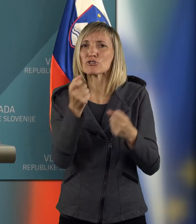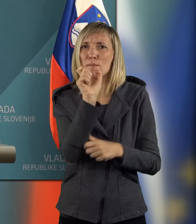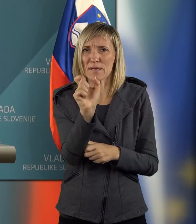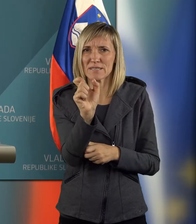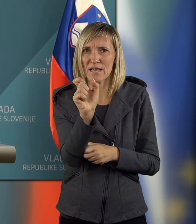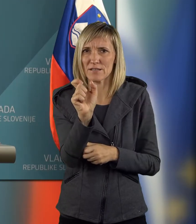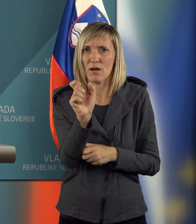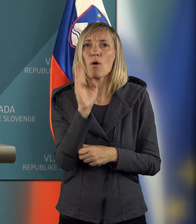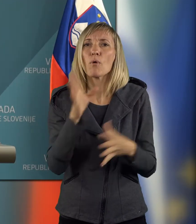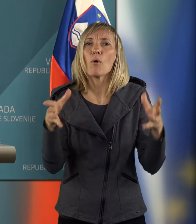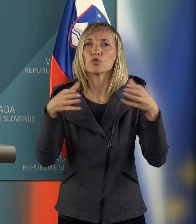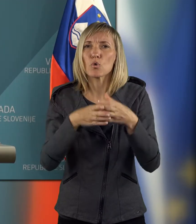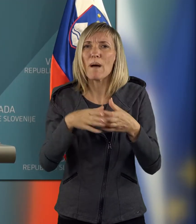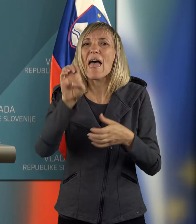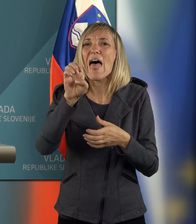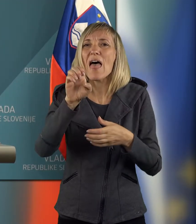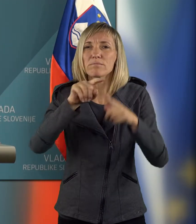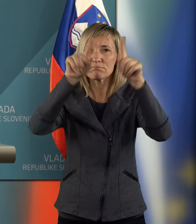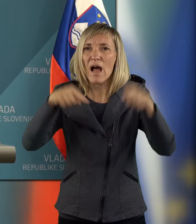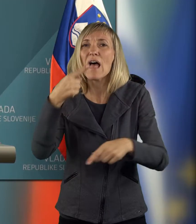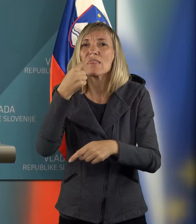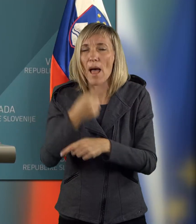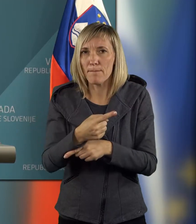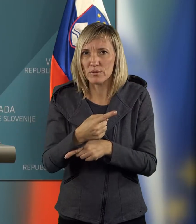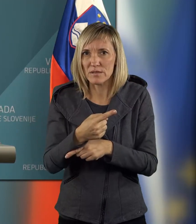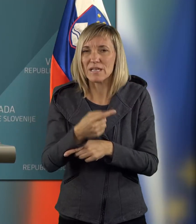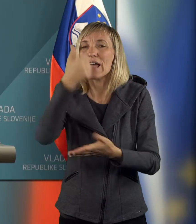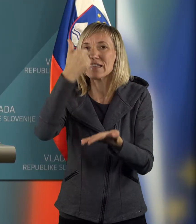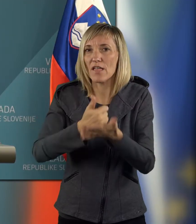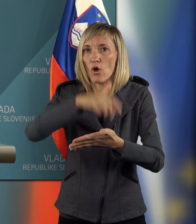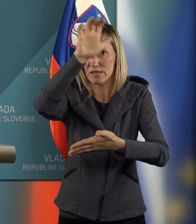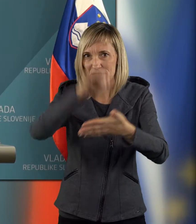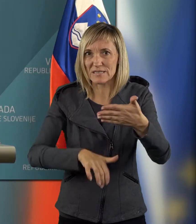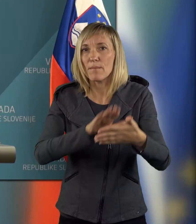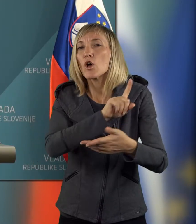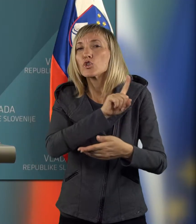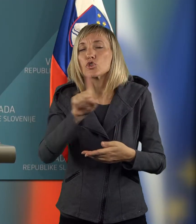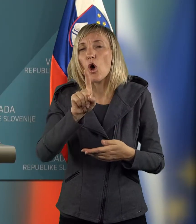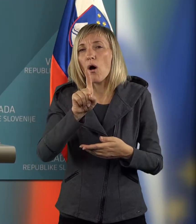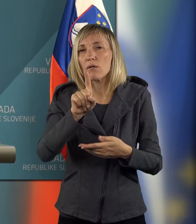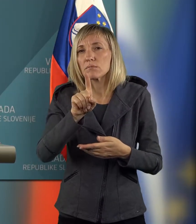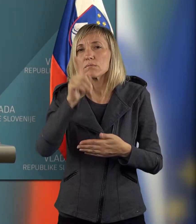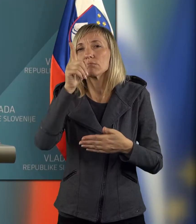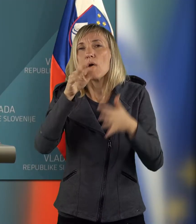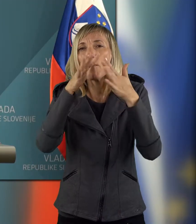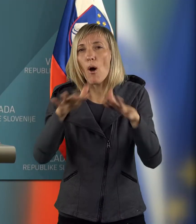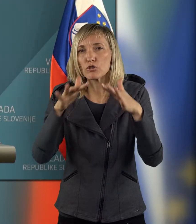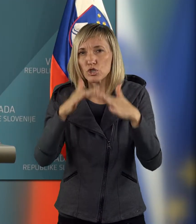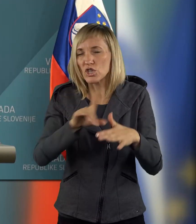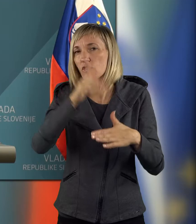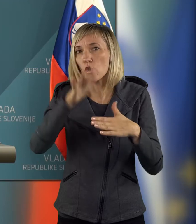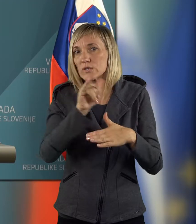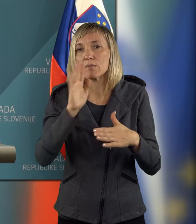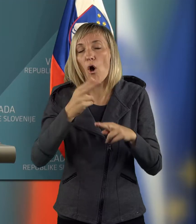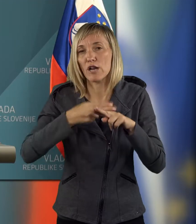tudi skupaj z eno potnico enotnim seznamom raščistili v Sloveniji najkasneje do predbožiča oziroma do